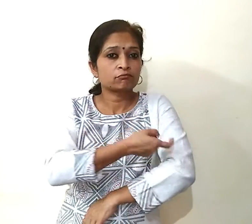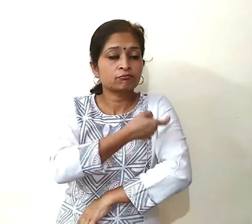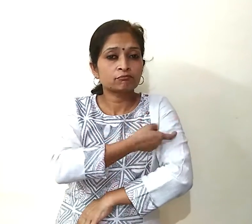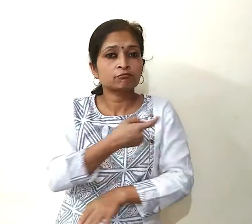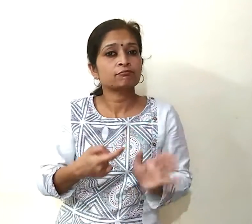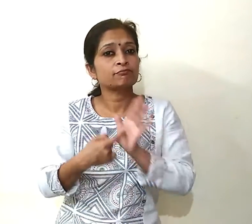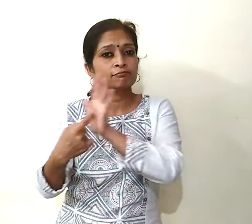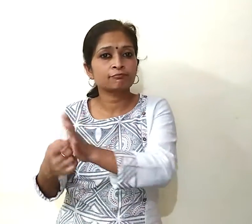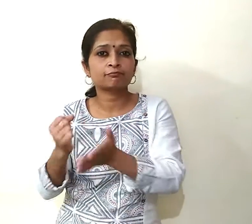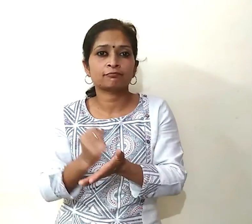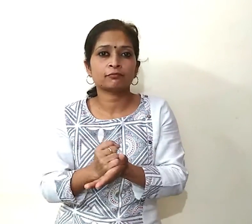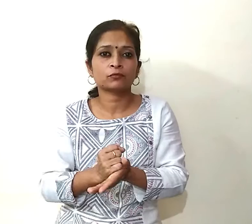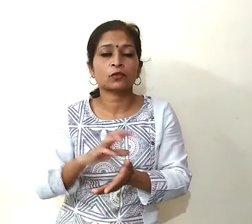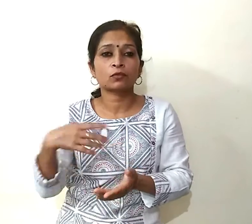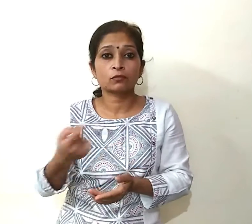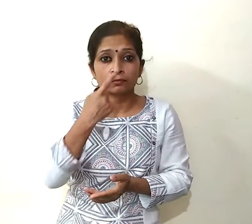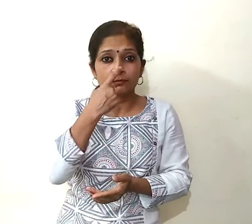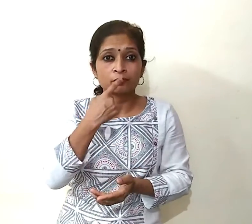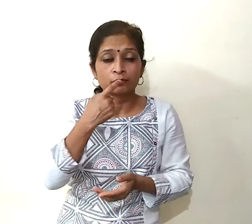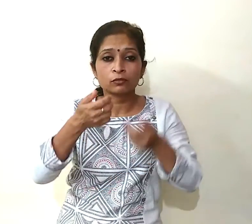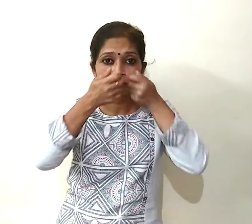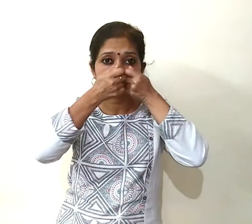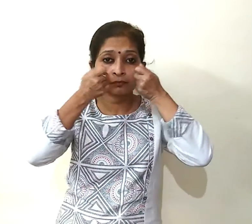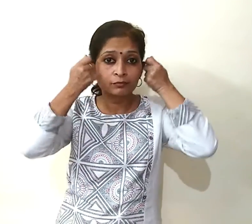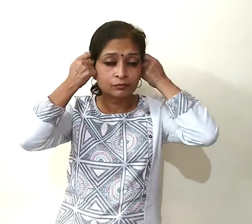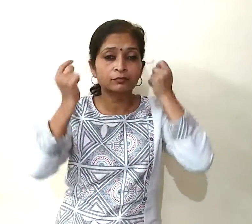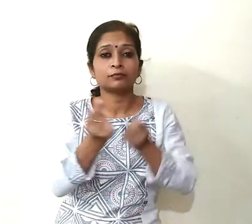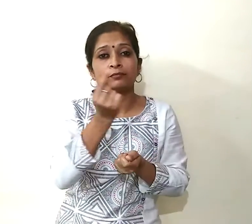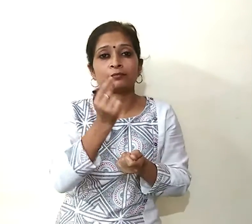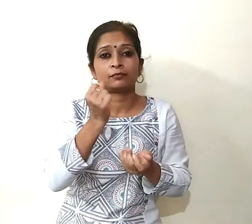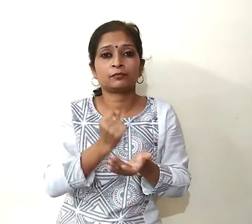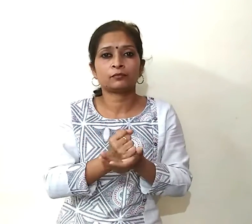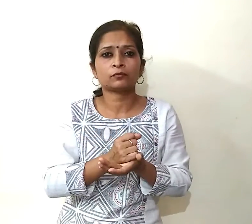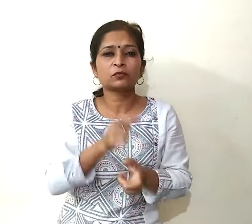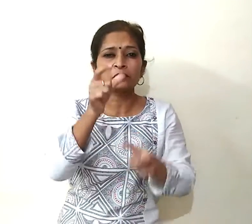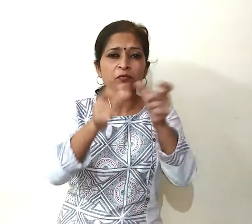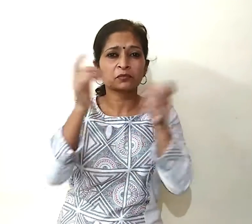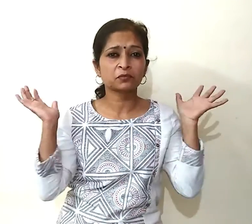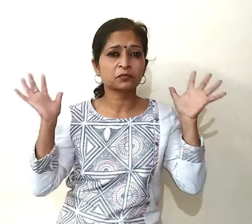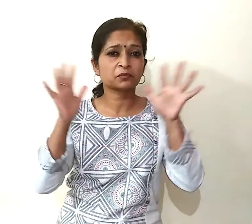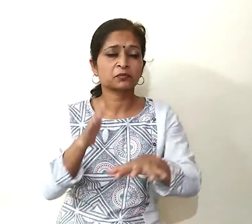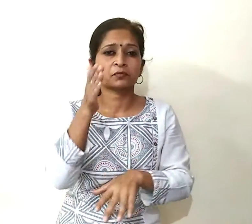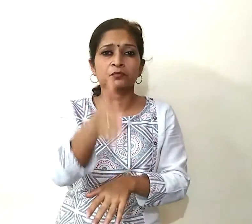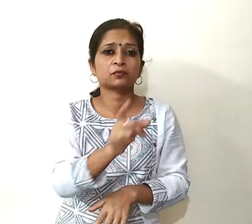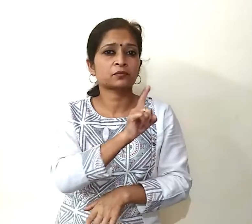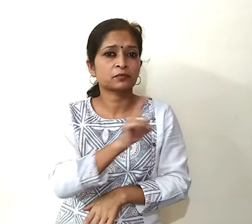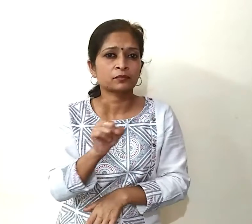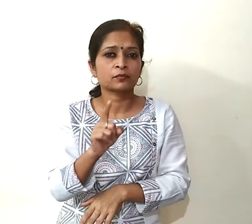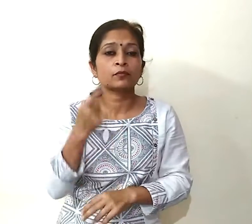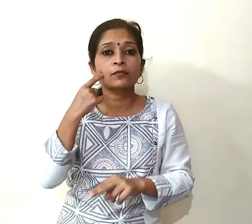संपर्क करें और डाक मूँ धकनी के लिए मास का प्रयोग करें भीड भाड़ वाली जगहों पर ना जाएं अगर आप